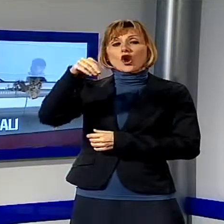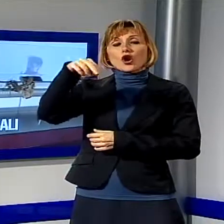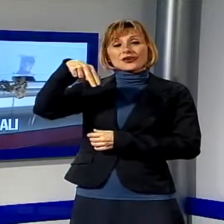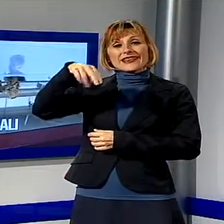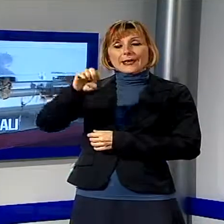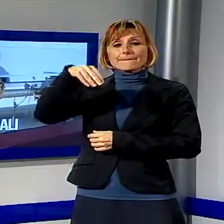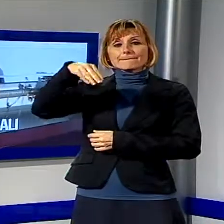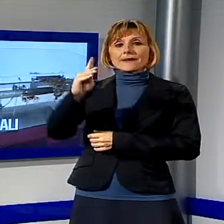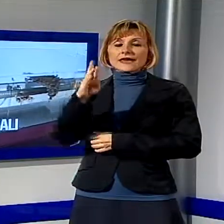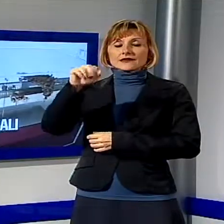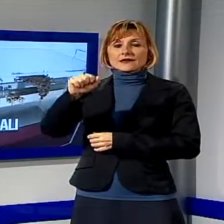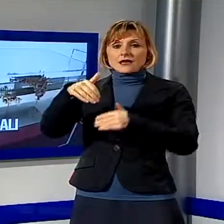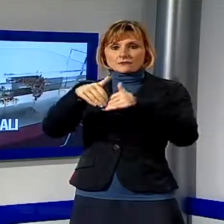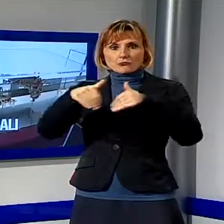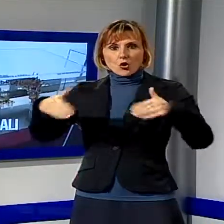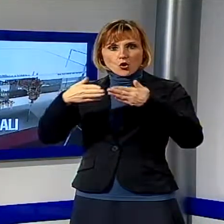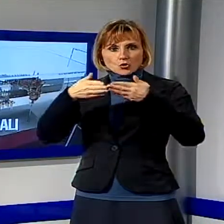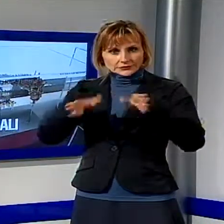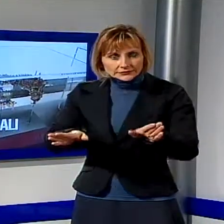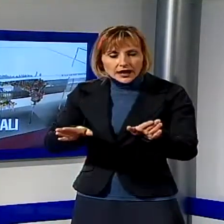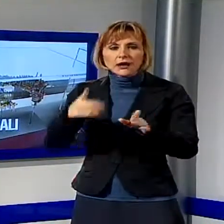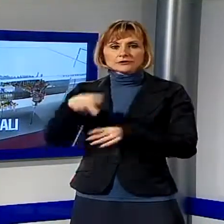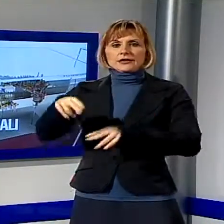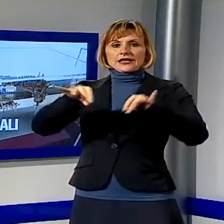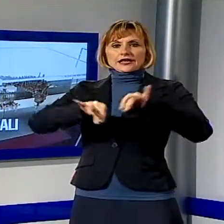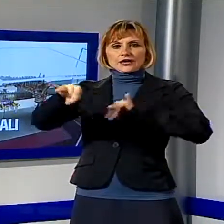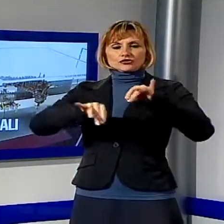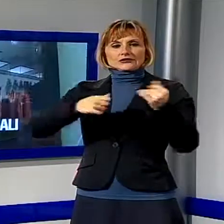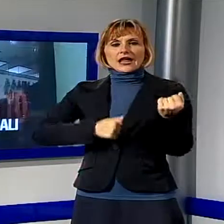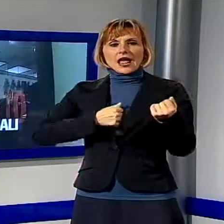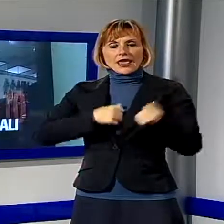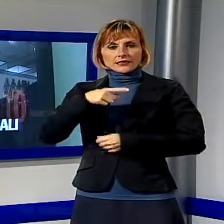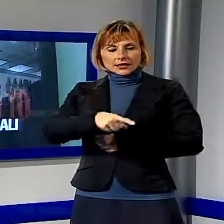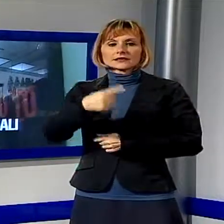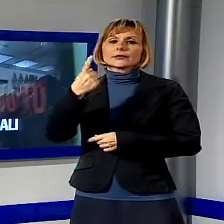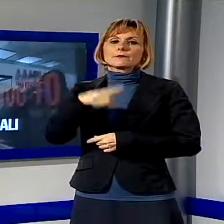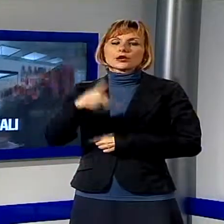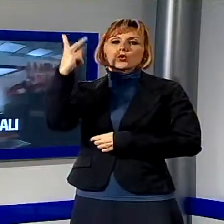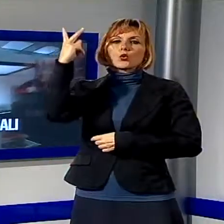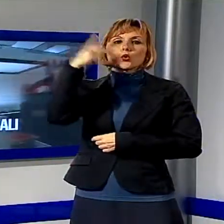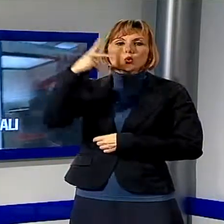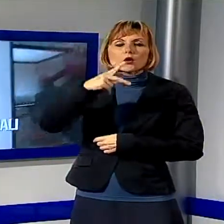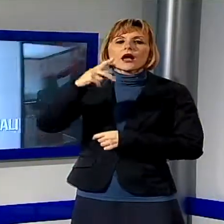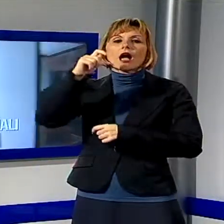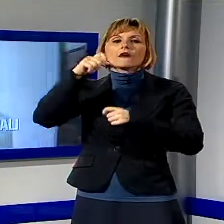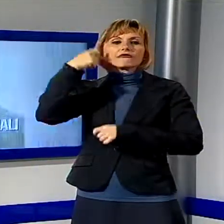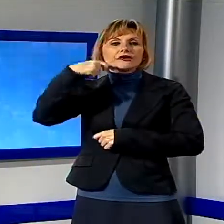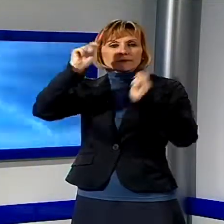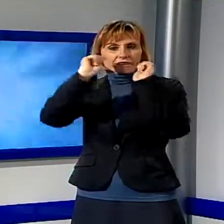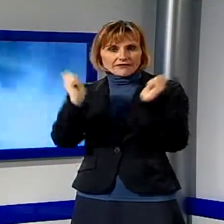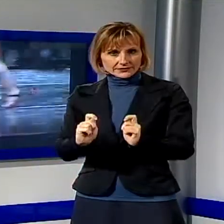fondazione Ragghianti, la mostra dedicata ai lavori del regista canadese nell'ambito del Lucca Film Festival.